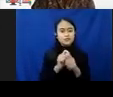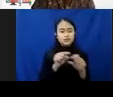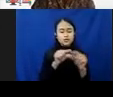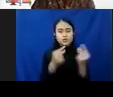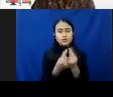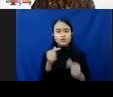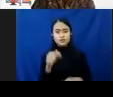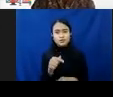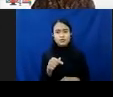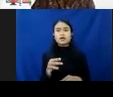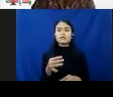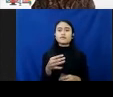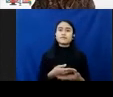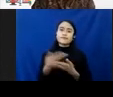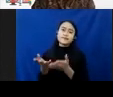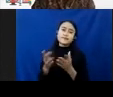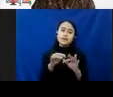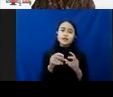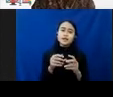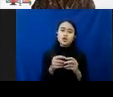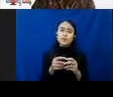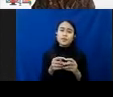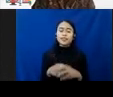mereka memberikan komentar terhadap video-video itu.